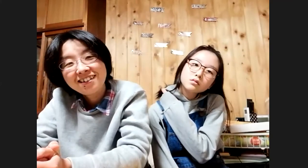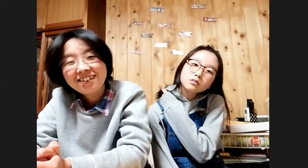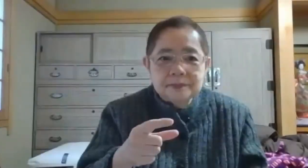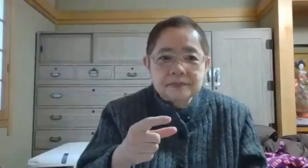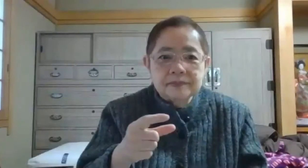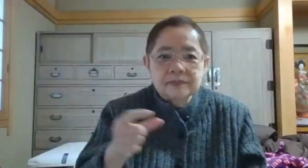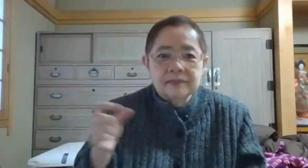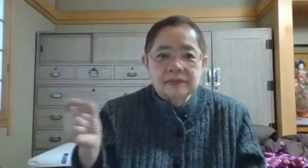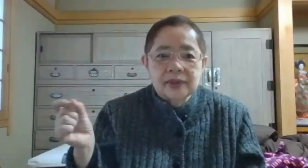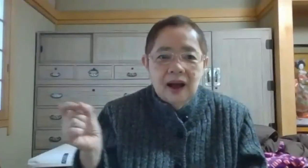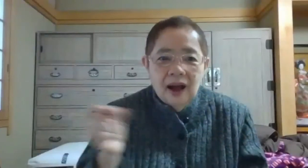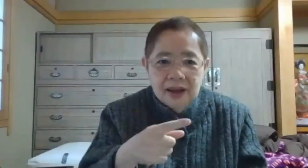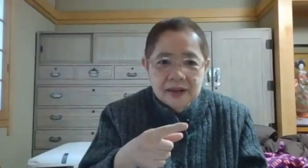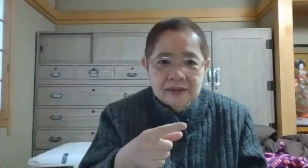やいはやいは